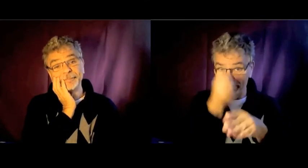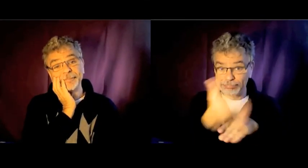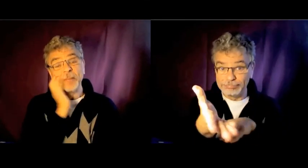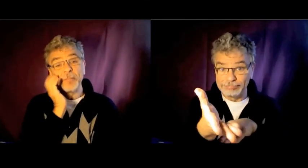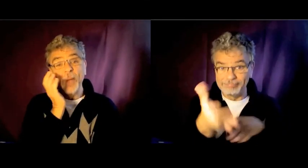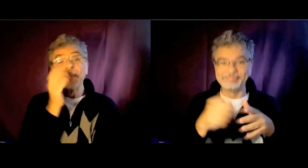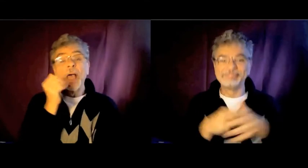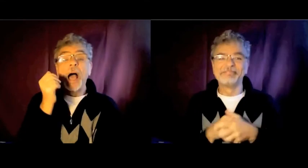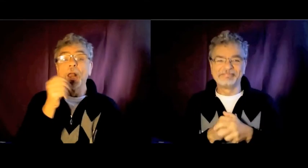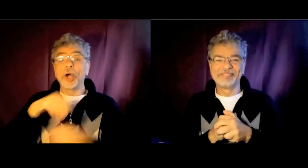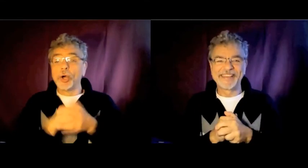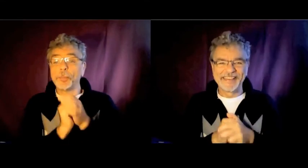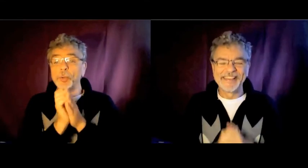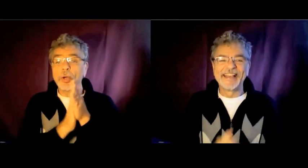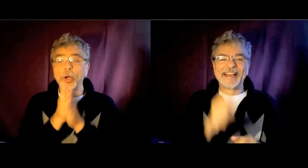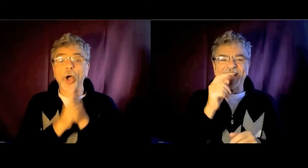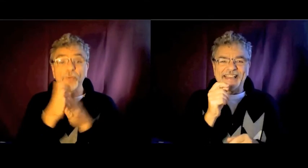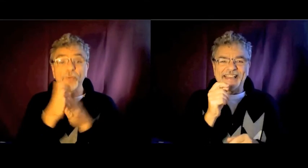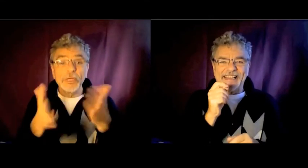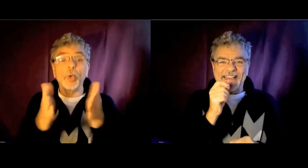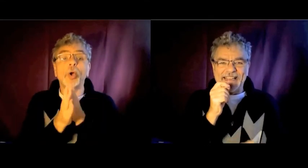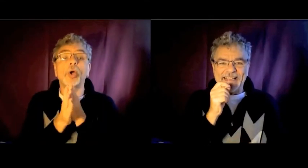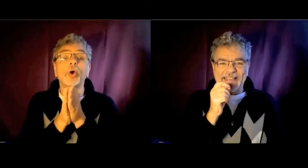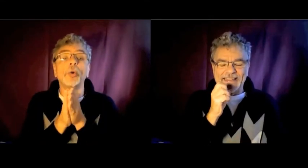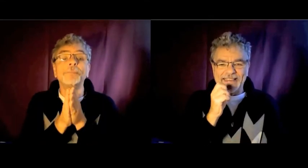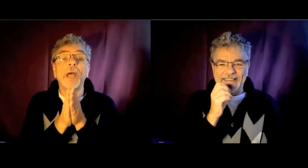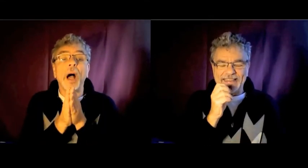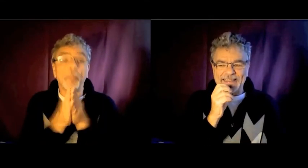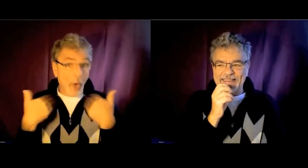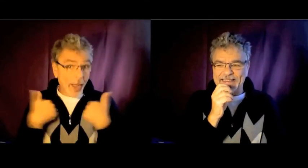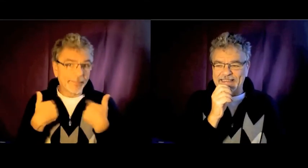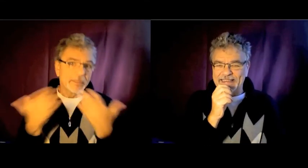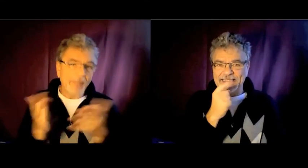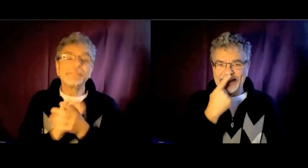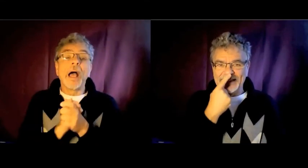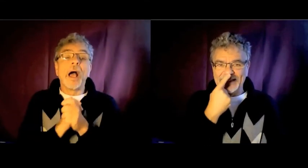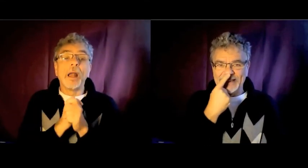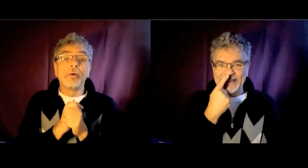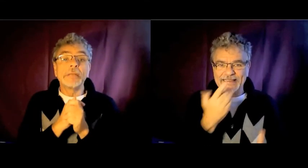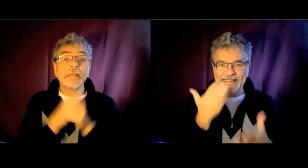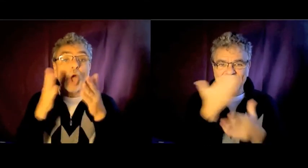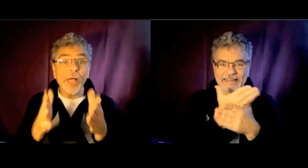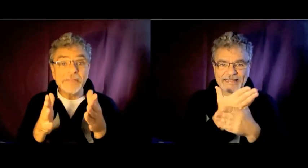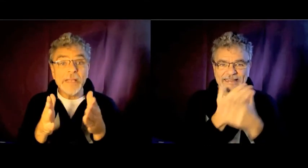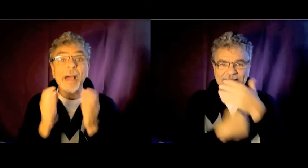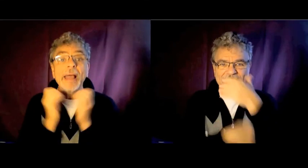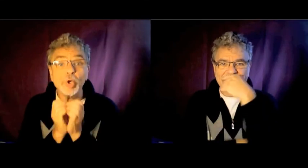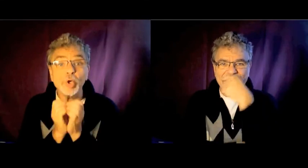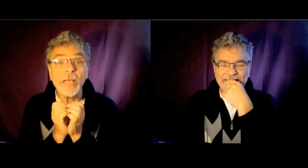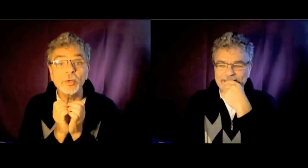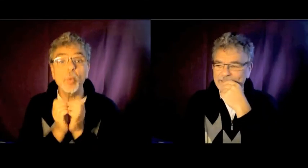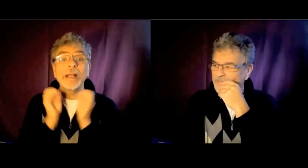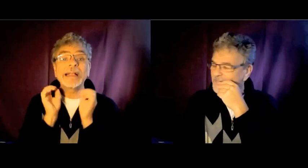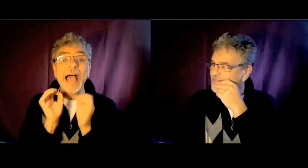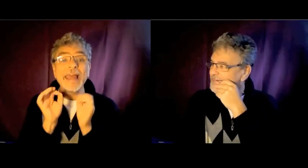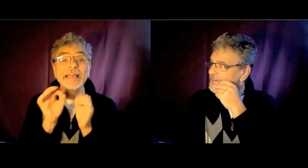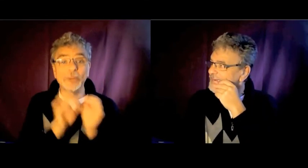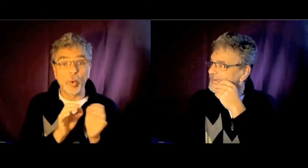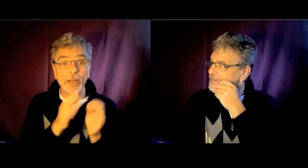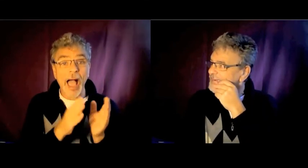Bon, alors, pour revenir, donc, à moi, je ne pas, c'est organisé par l'association Kaleido, K